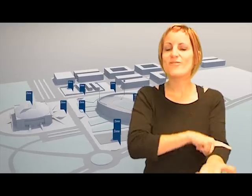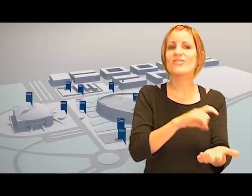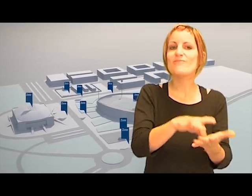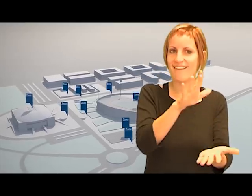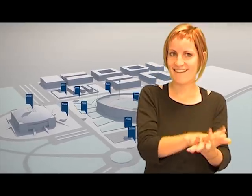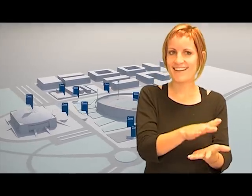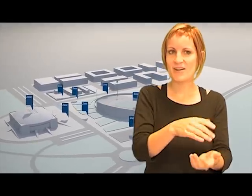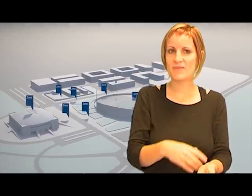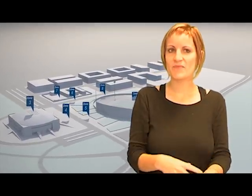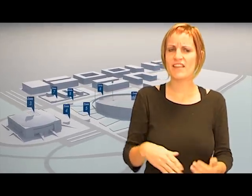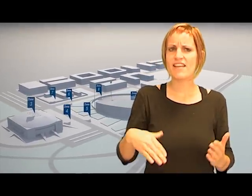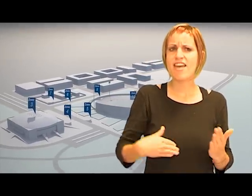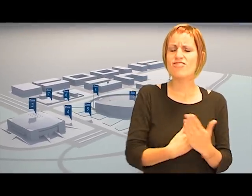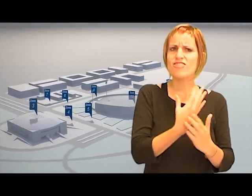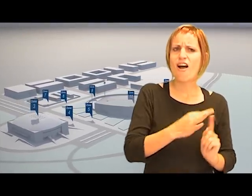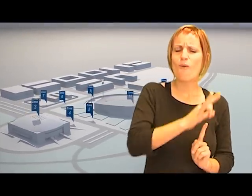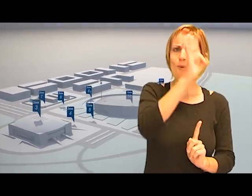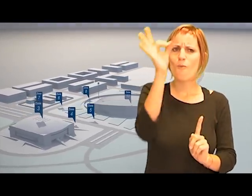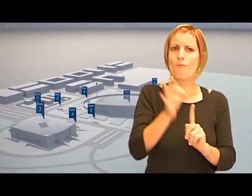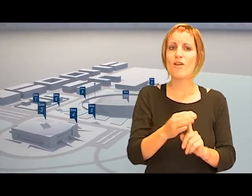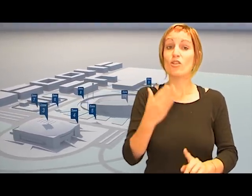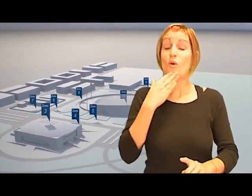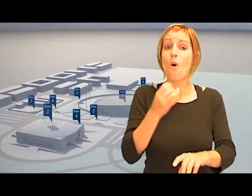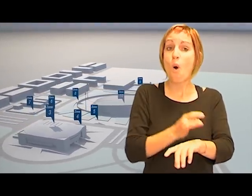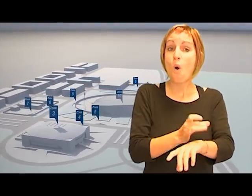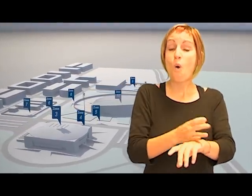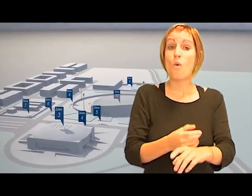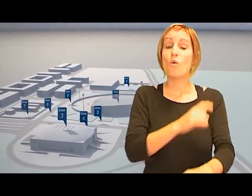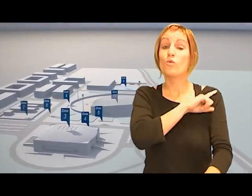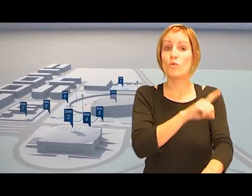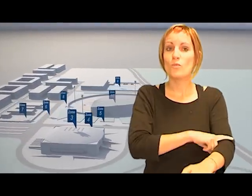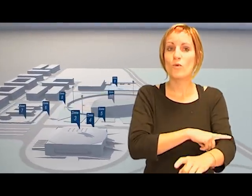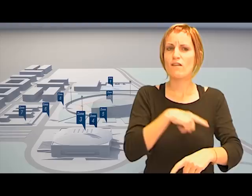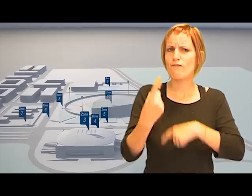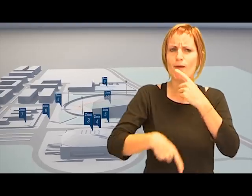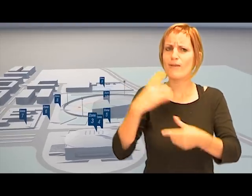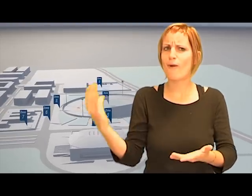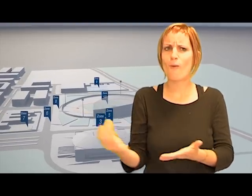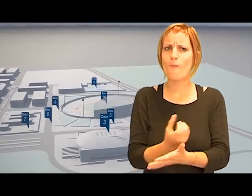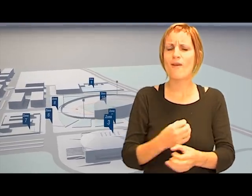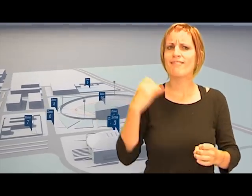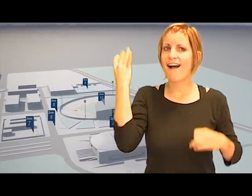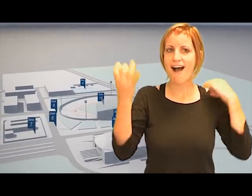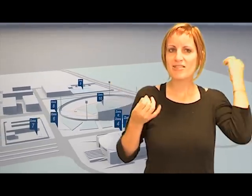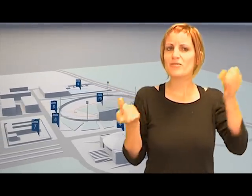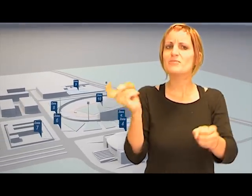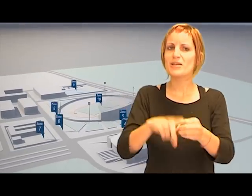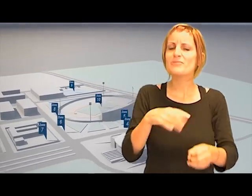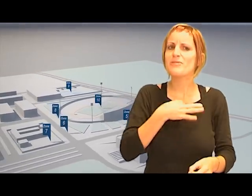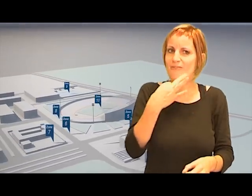referencia para el deporte malagueño. Un día de ocio y deporte donde todos los integrantes de la familia podrán participar en las